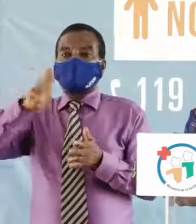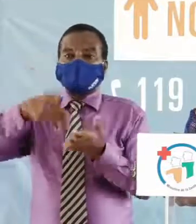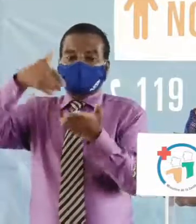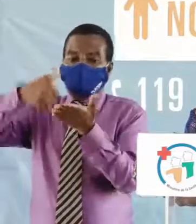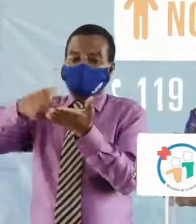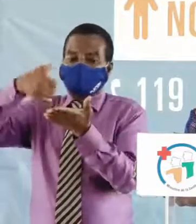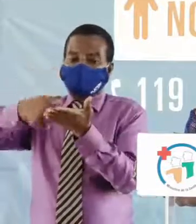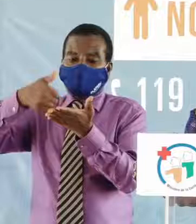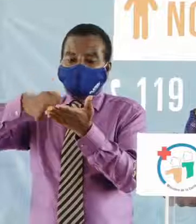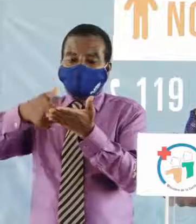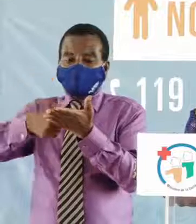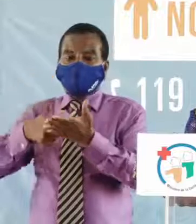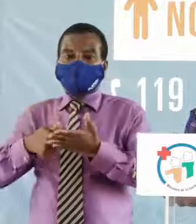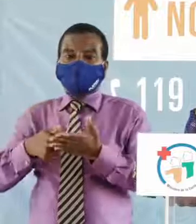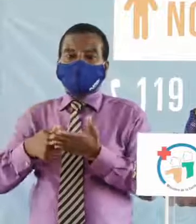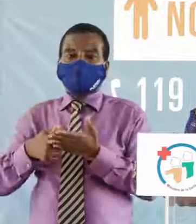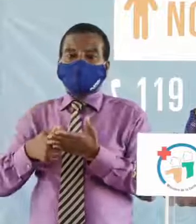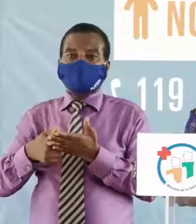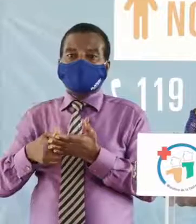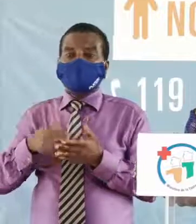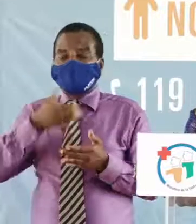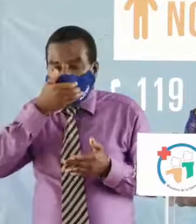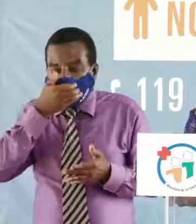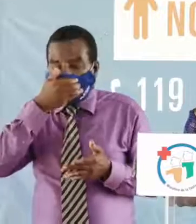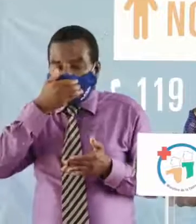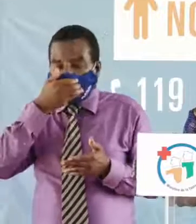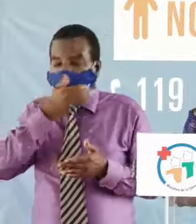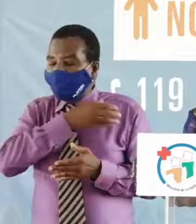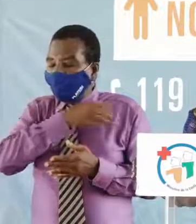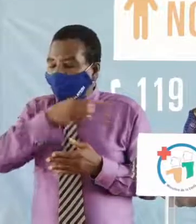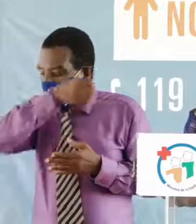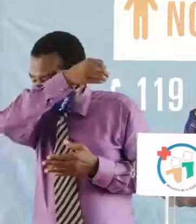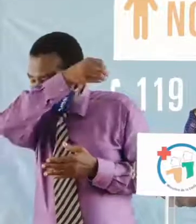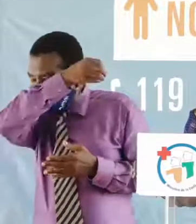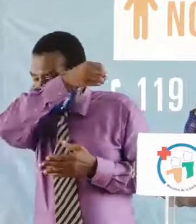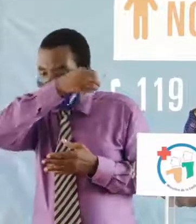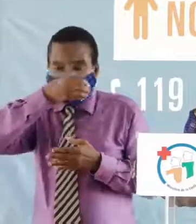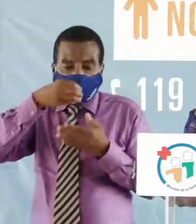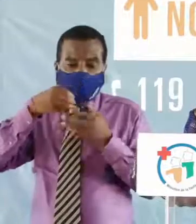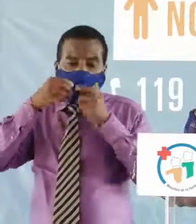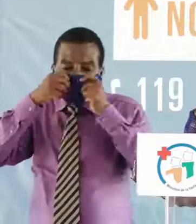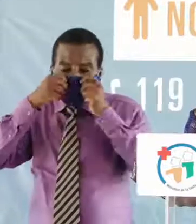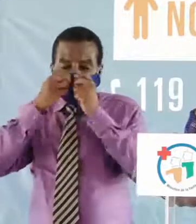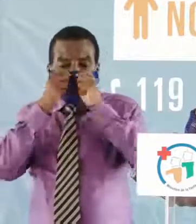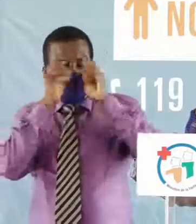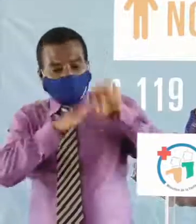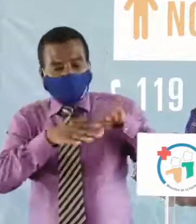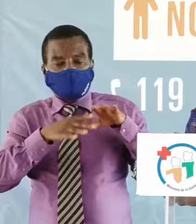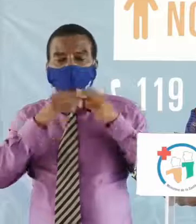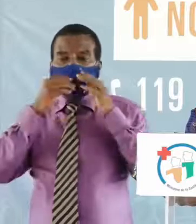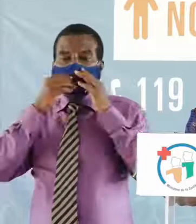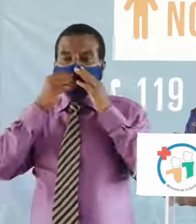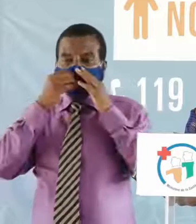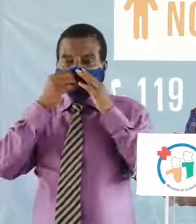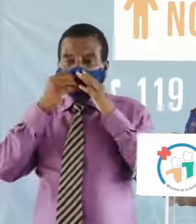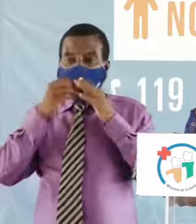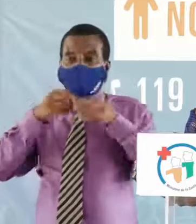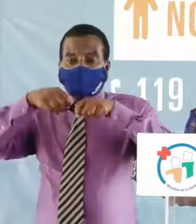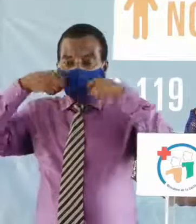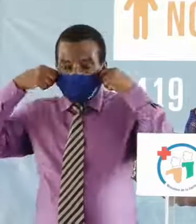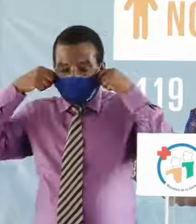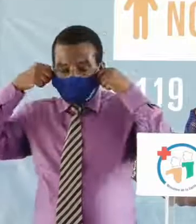gels ou solutions hydroalcooliques, tousser ou éternuer dans un mouchoir en papier jetable ou à défaut dans le pli du coude, porter